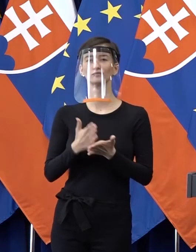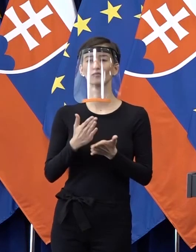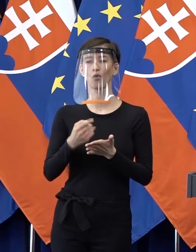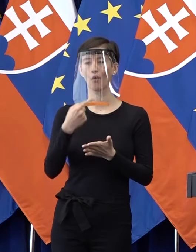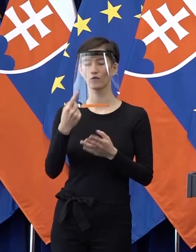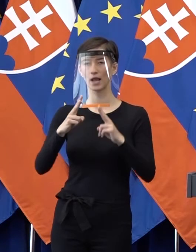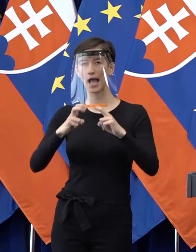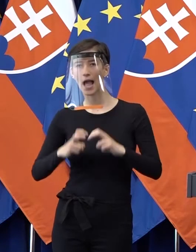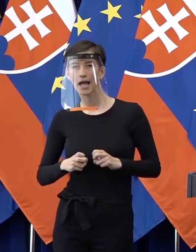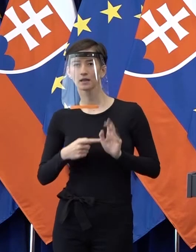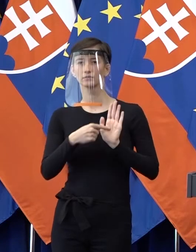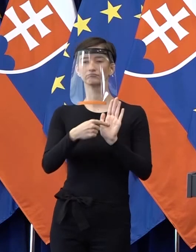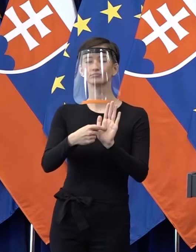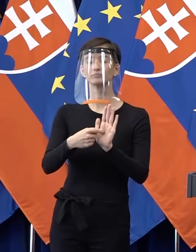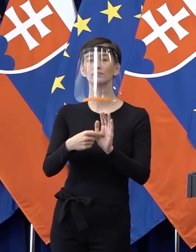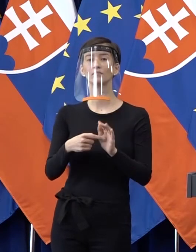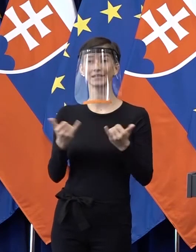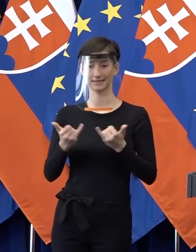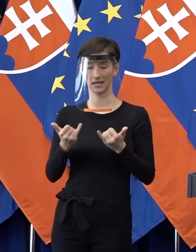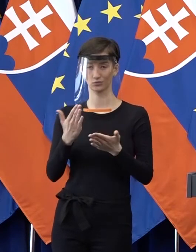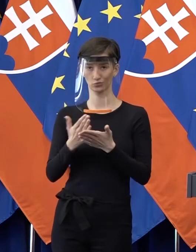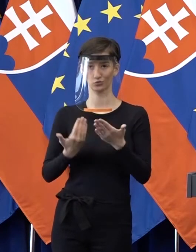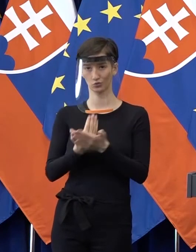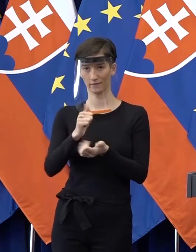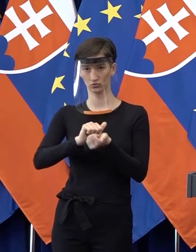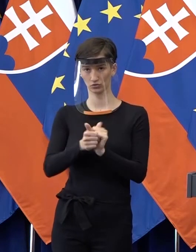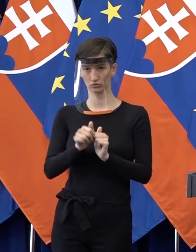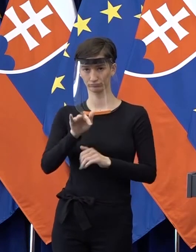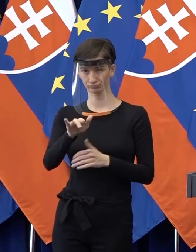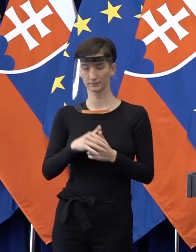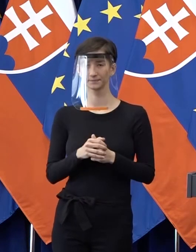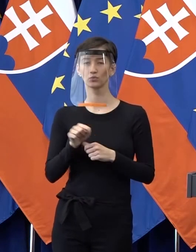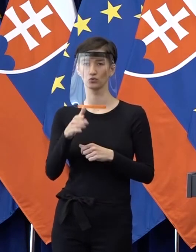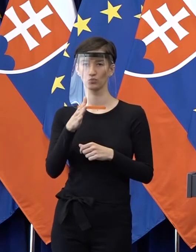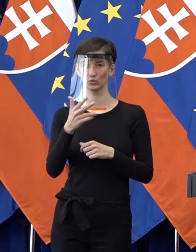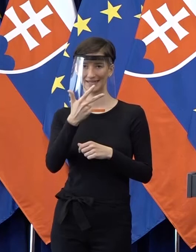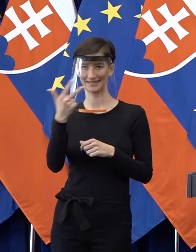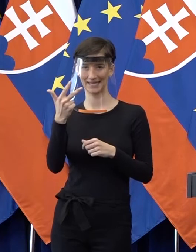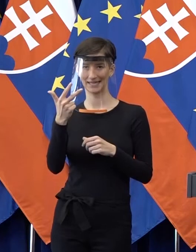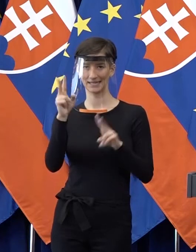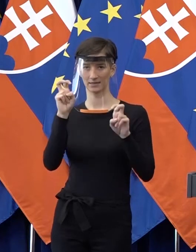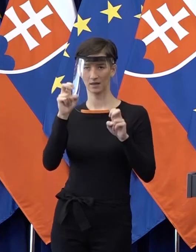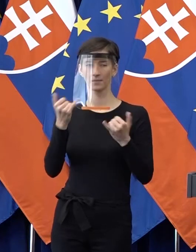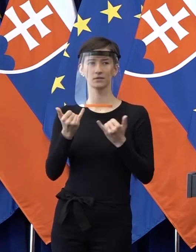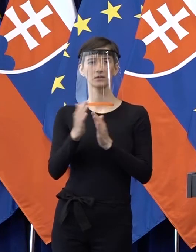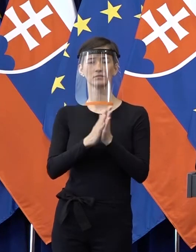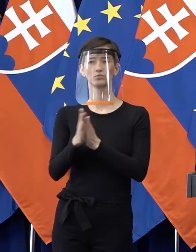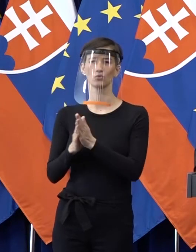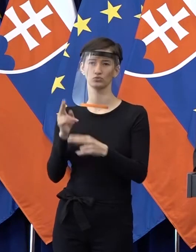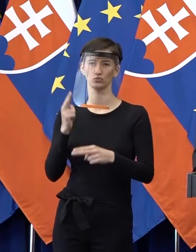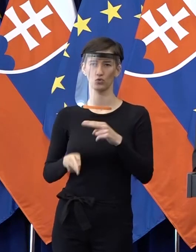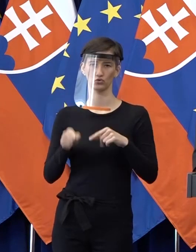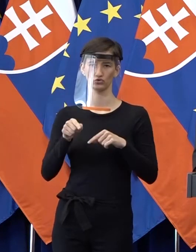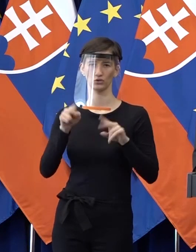informácie o počte nakazených, takže či máte už nejaké nové čísla? To bude tá tretia téma. Skúsme dokončiť túto tému tlačovej